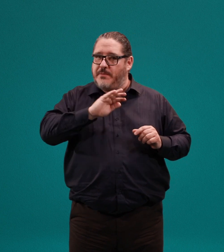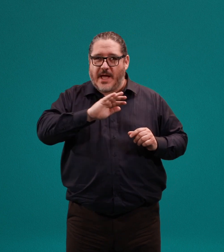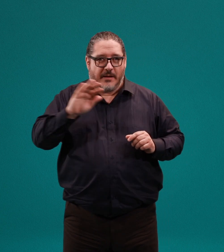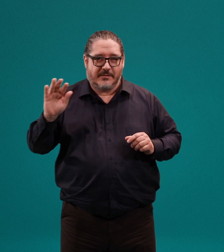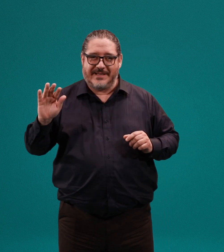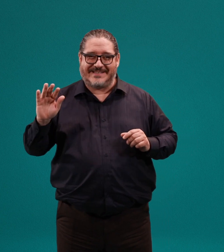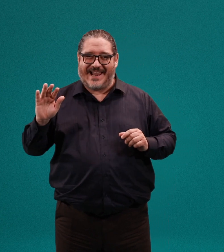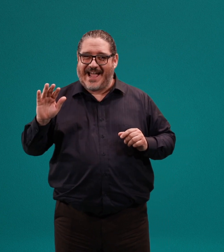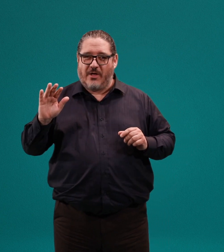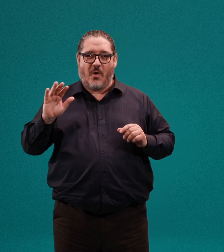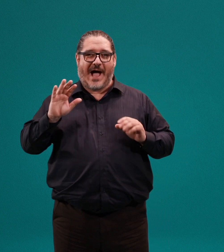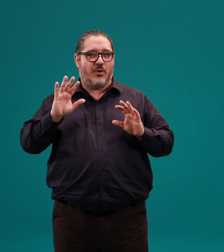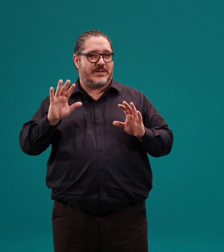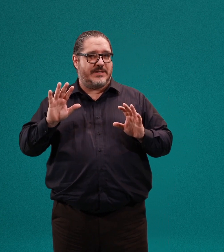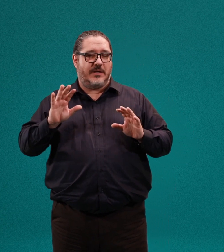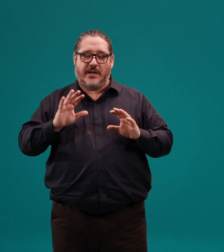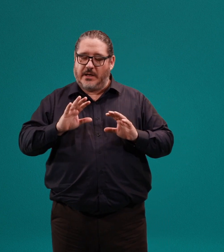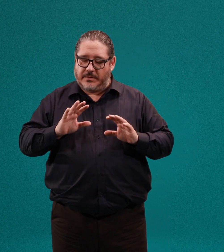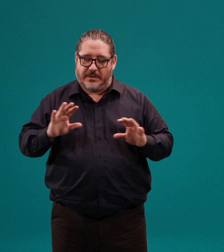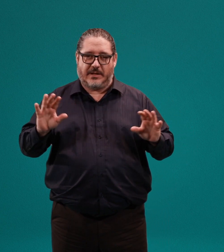había instalado algo así en mi vida.